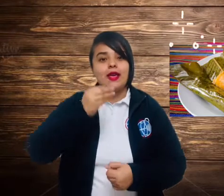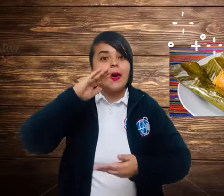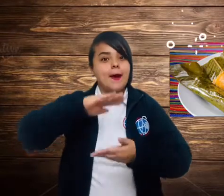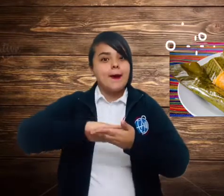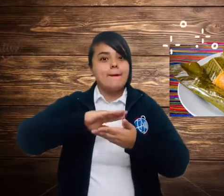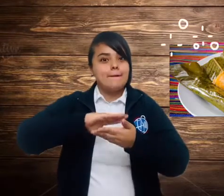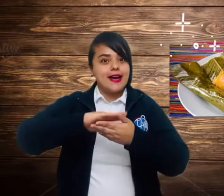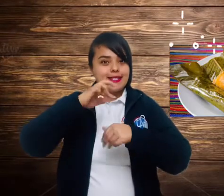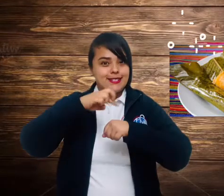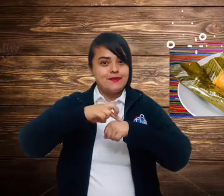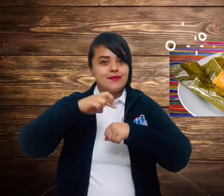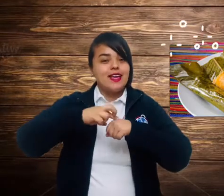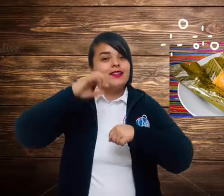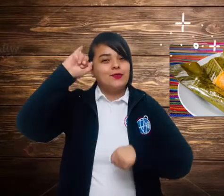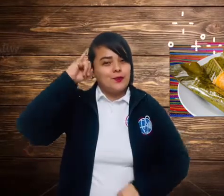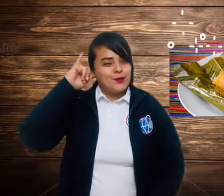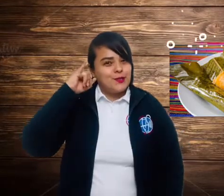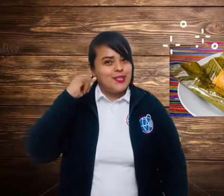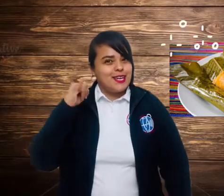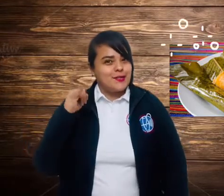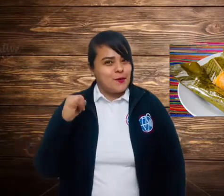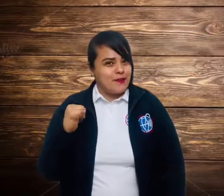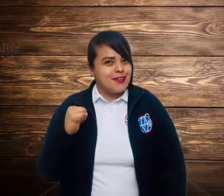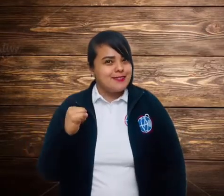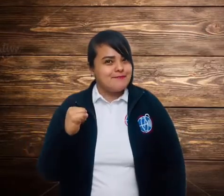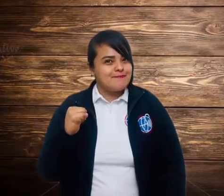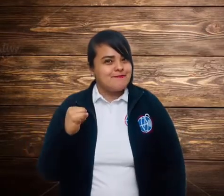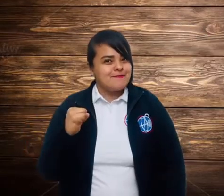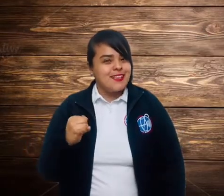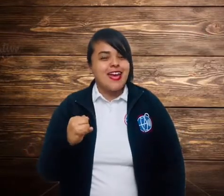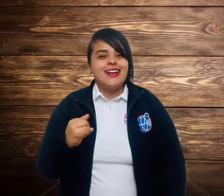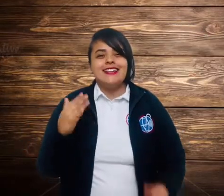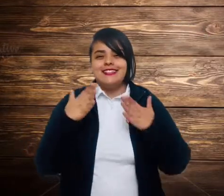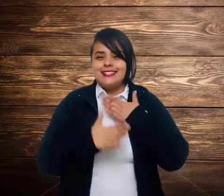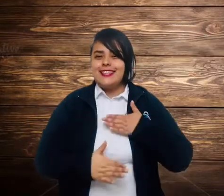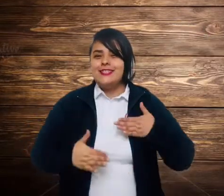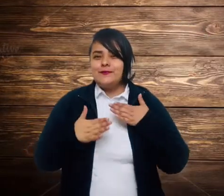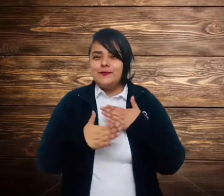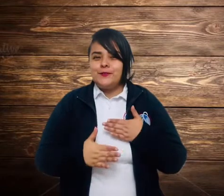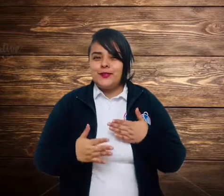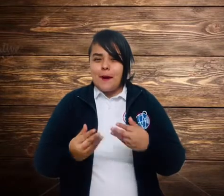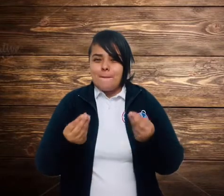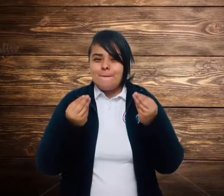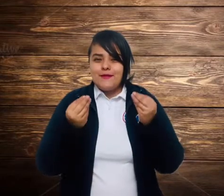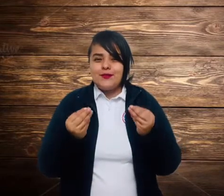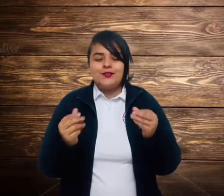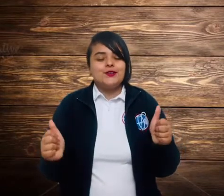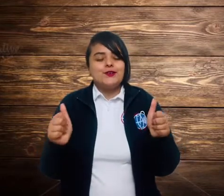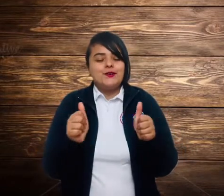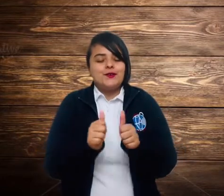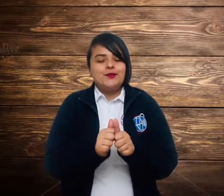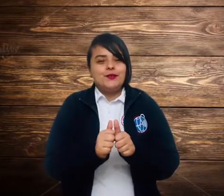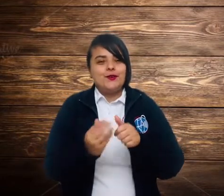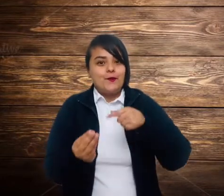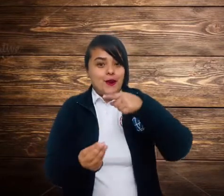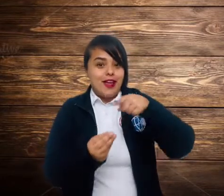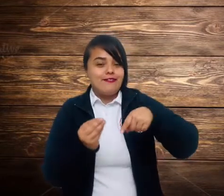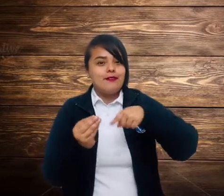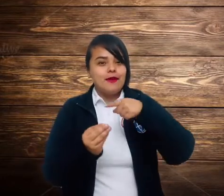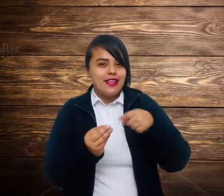pache todos los días jueves? Y se disfruta mucho junto con la familia.